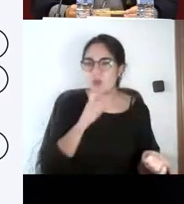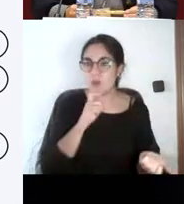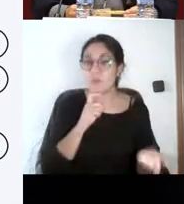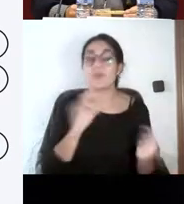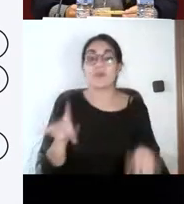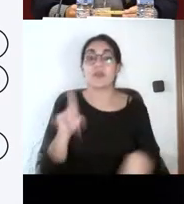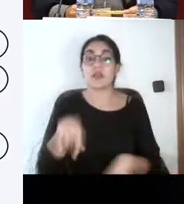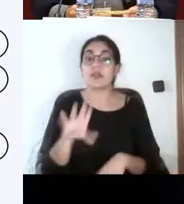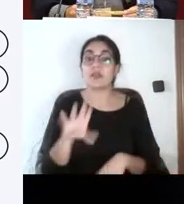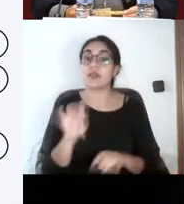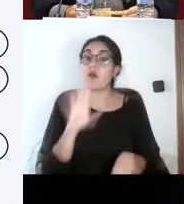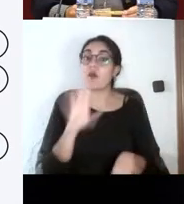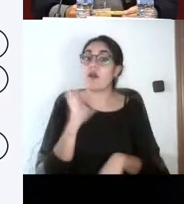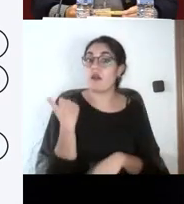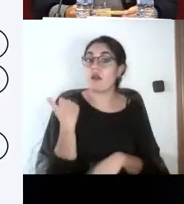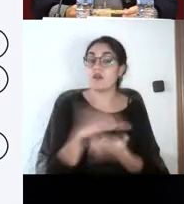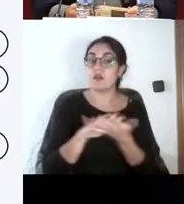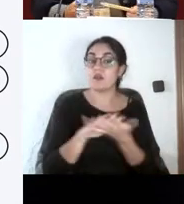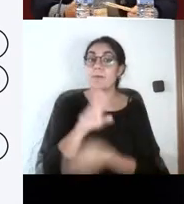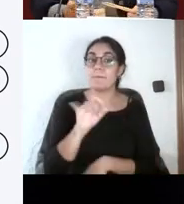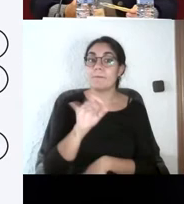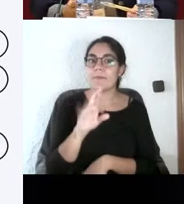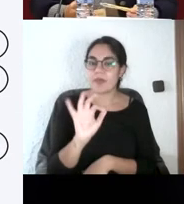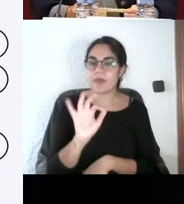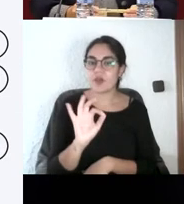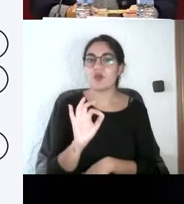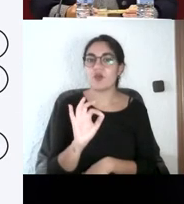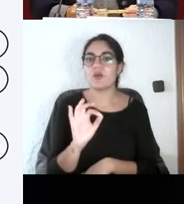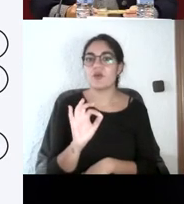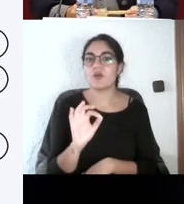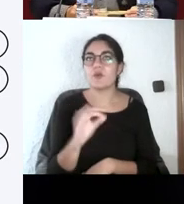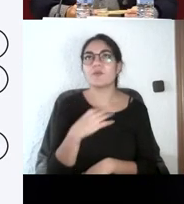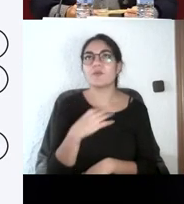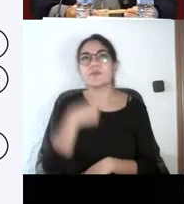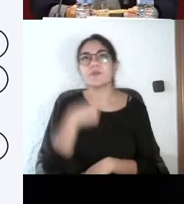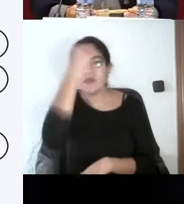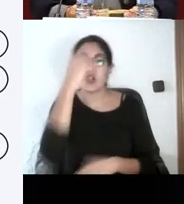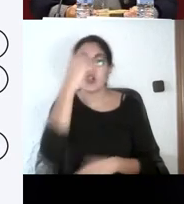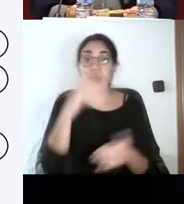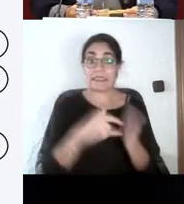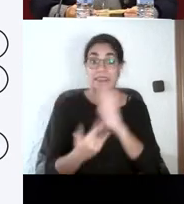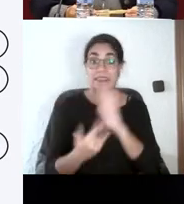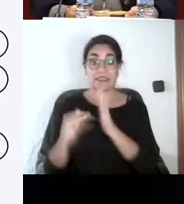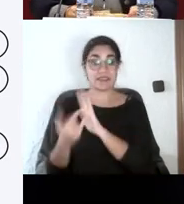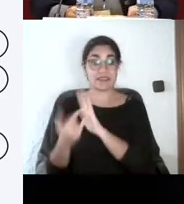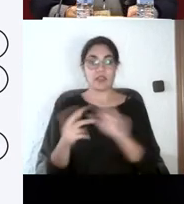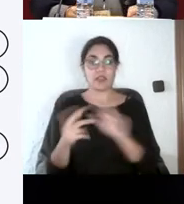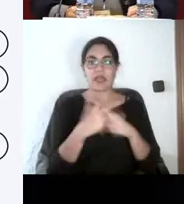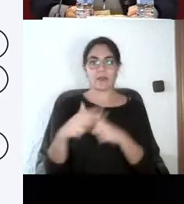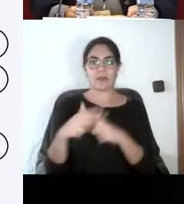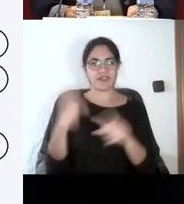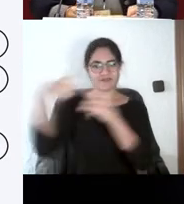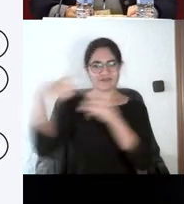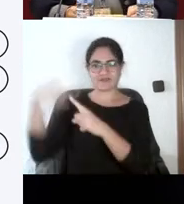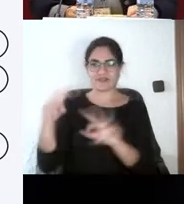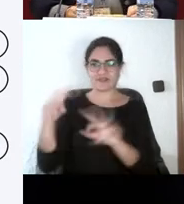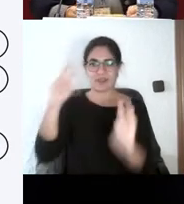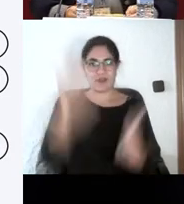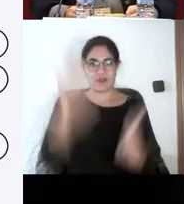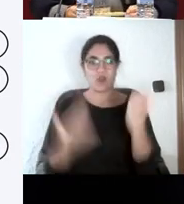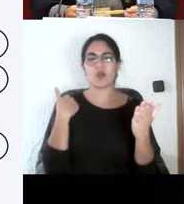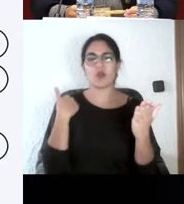importante compatibilizar ambas, o varias, las herramientas de las que disponemos para evaluar al estudiante.